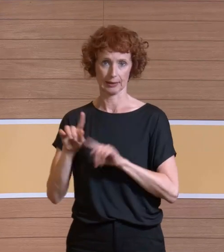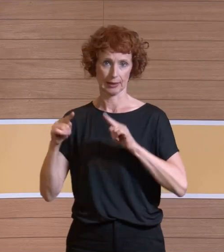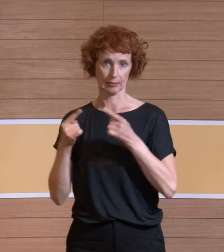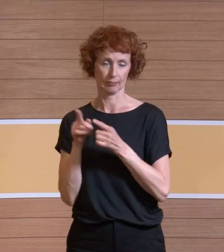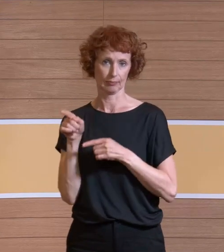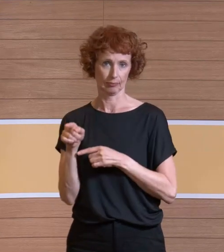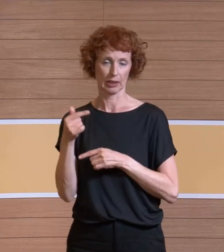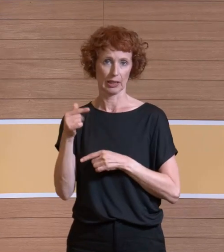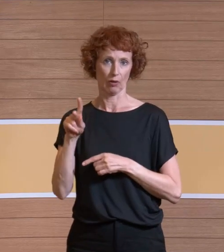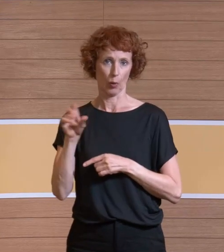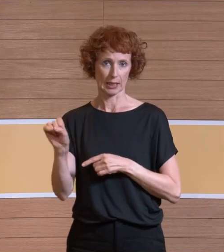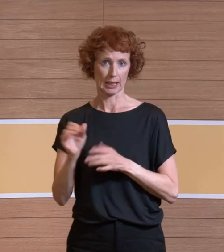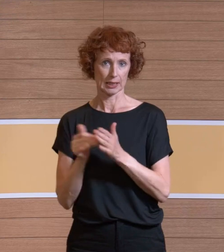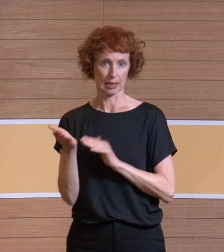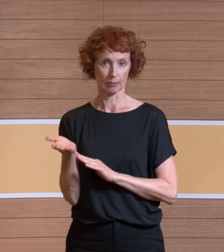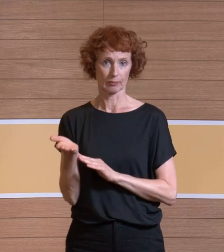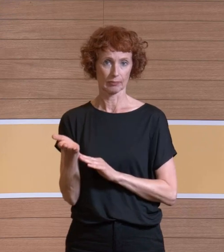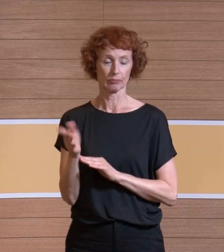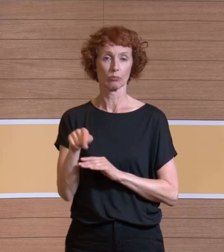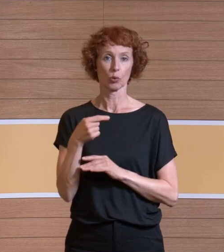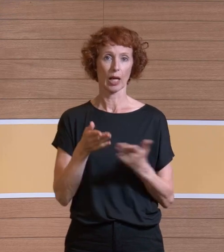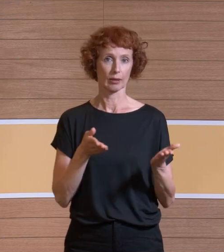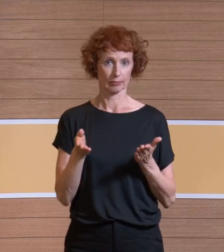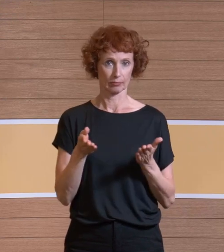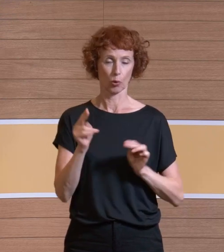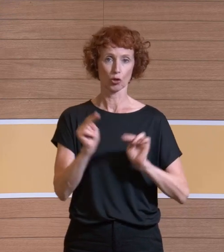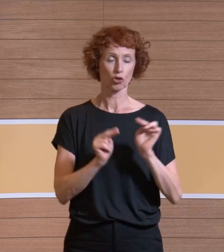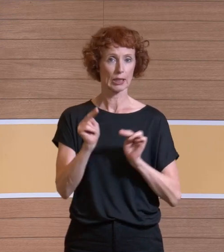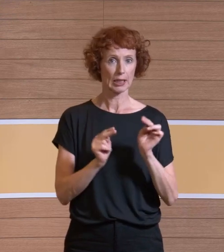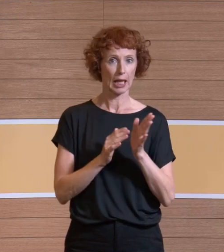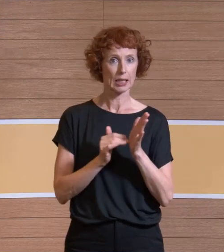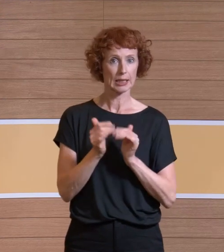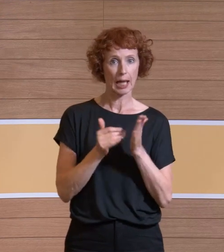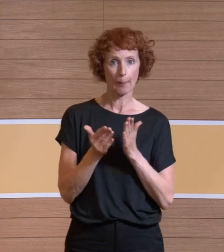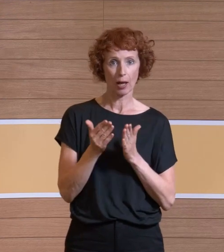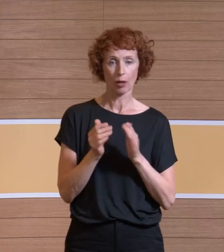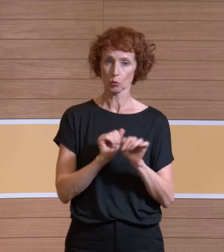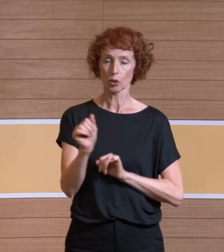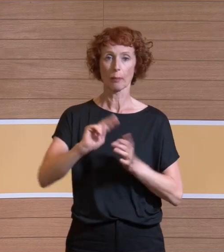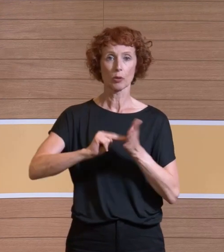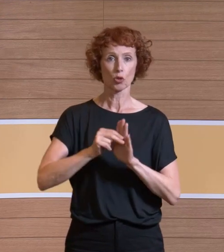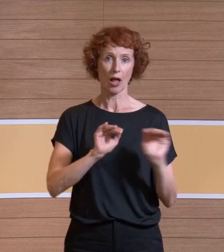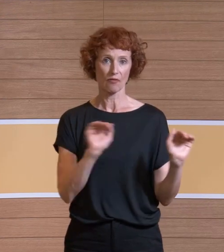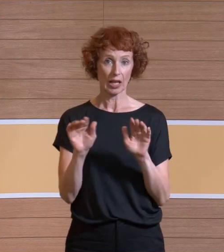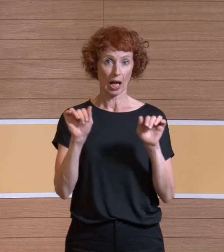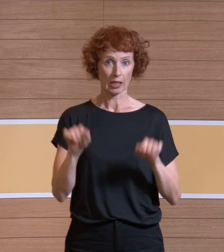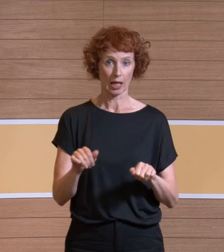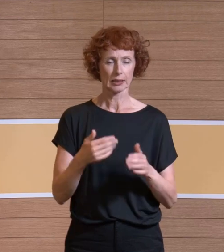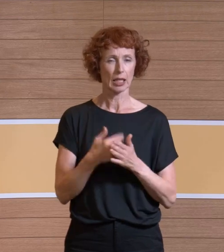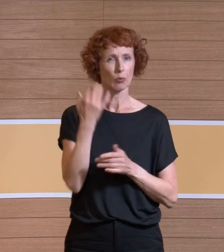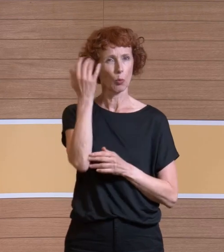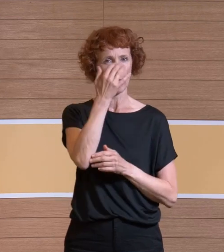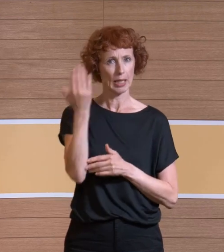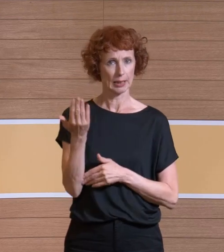Und wir haben dann, damit wir diese unterschiedlichen Systeme auch methodisch vergleichen können, uns überlegt, dass wir